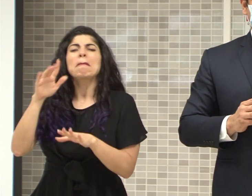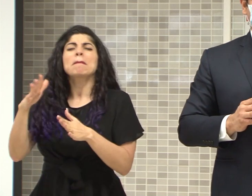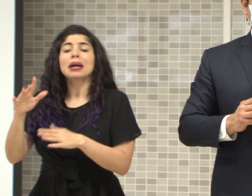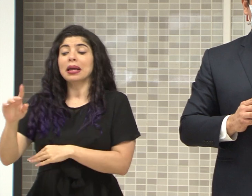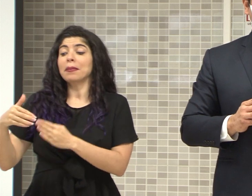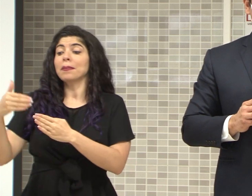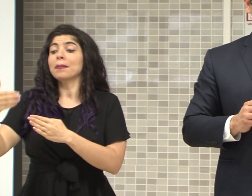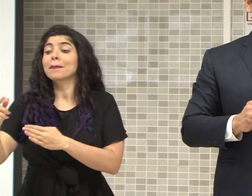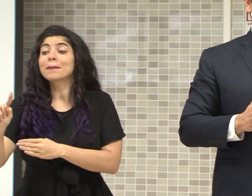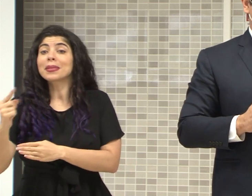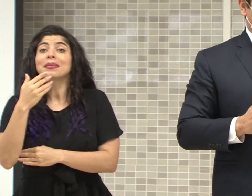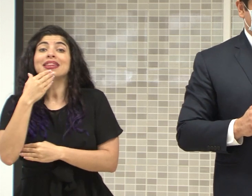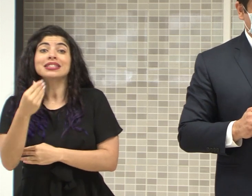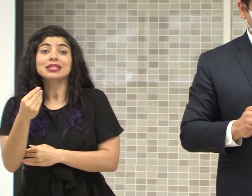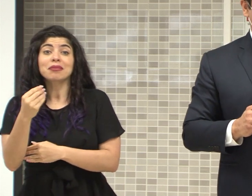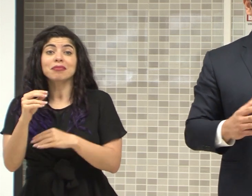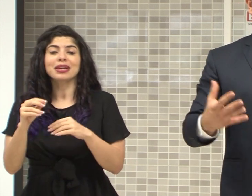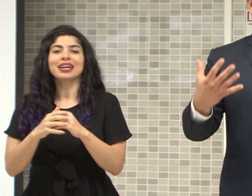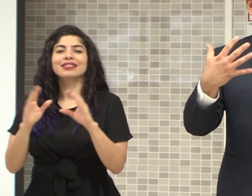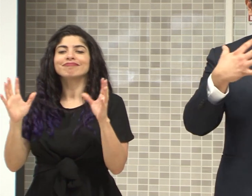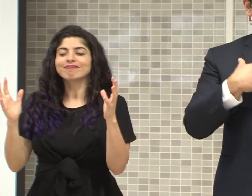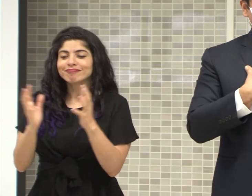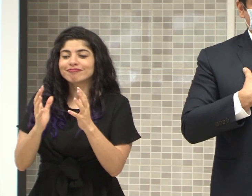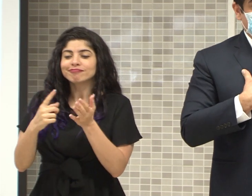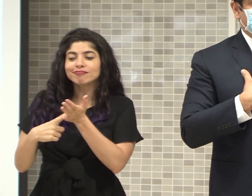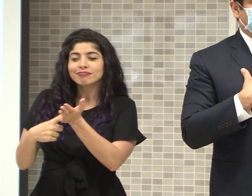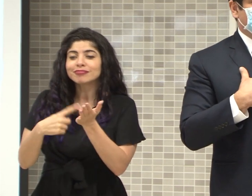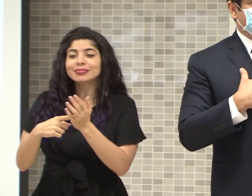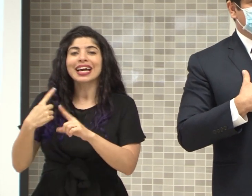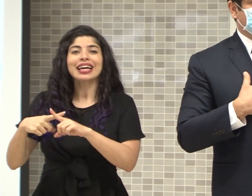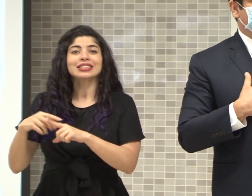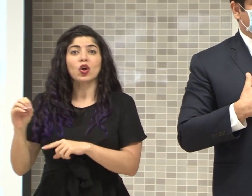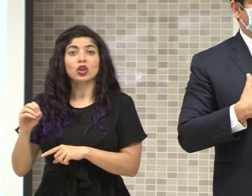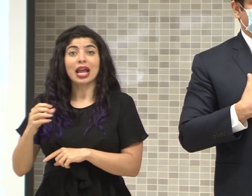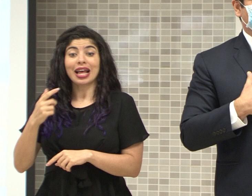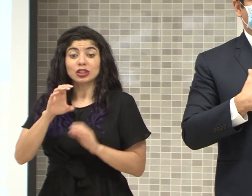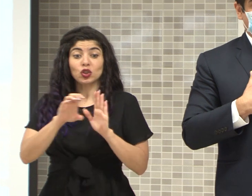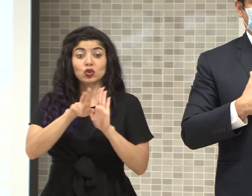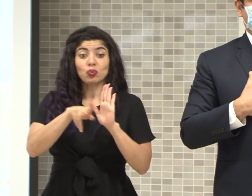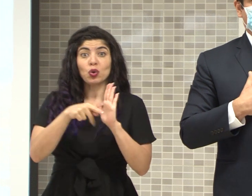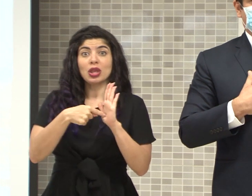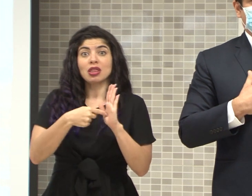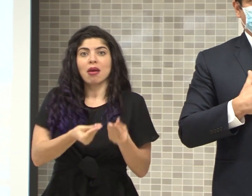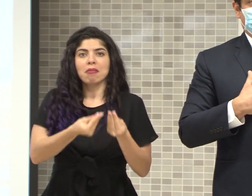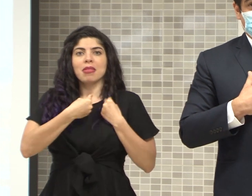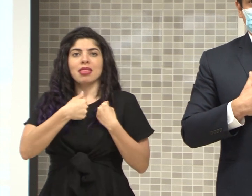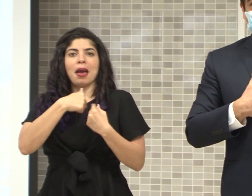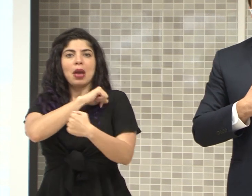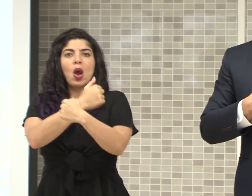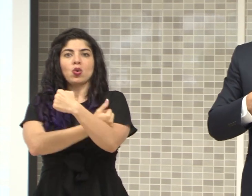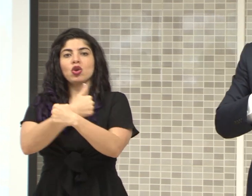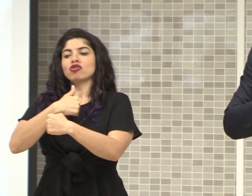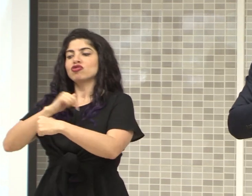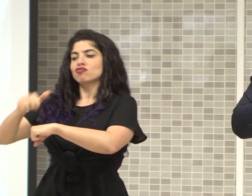diciembre, que son las sesiones extraordinarias, en las cuales, a mí, por una potesta constitucional, me toca, convocar